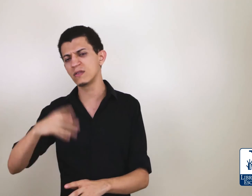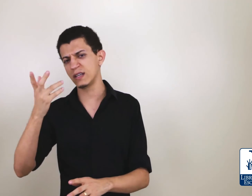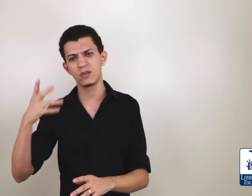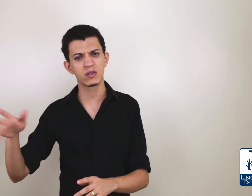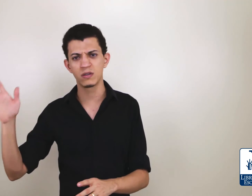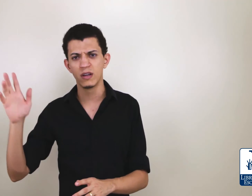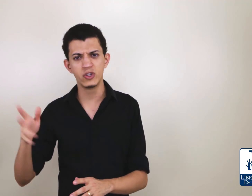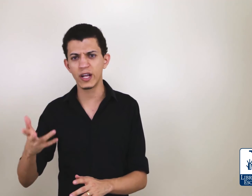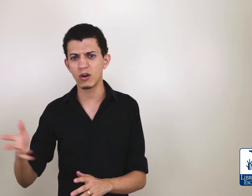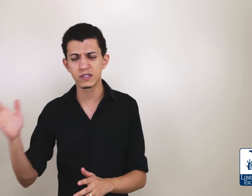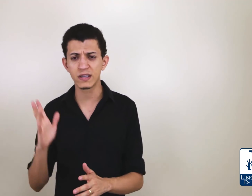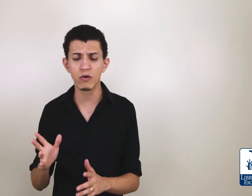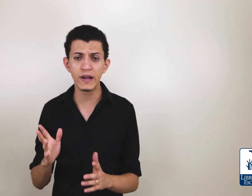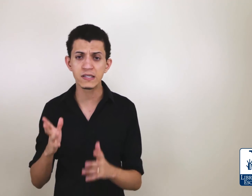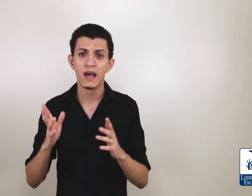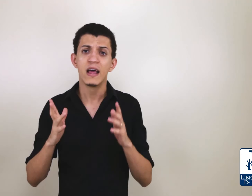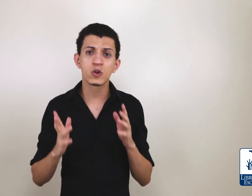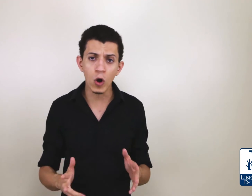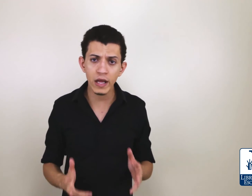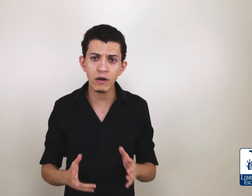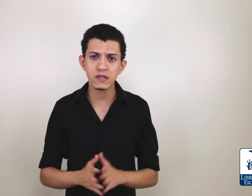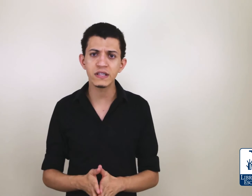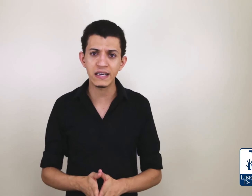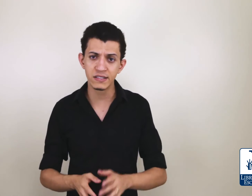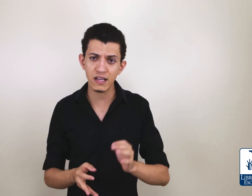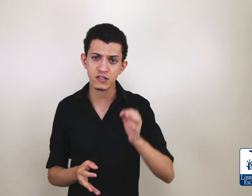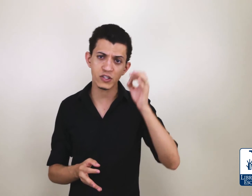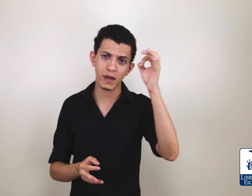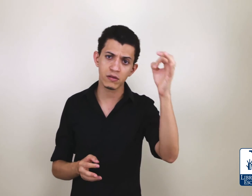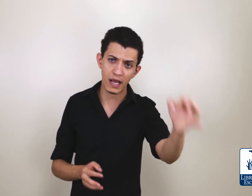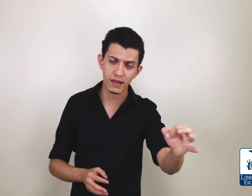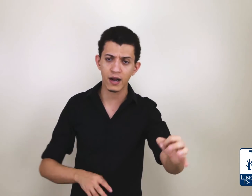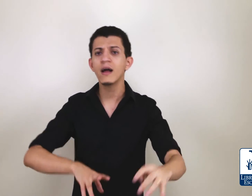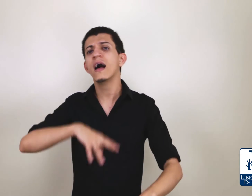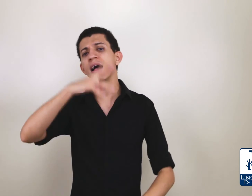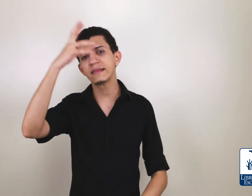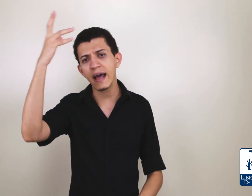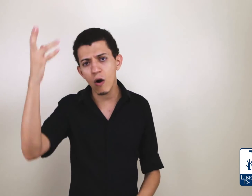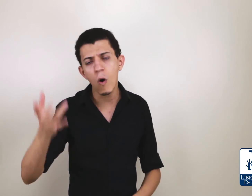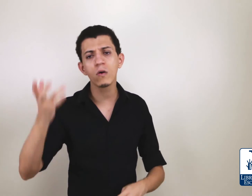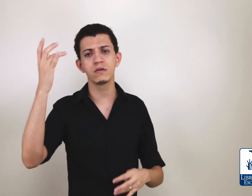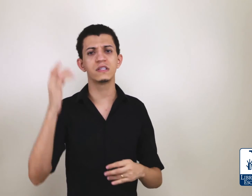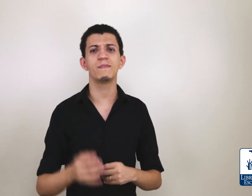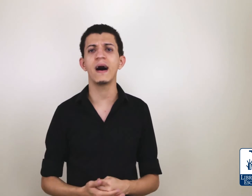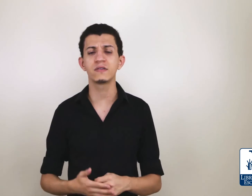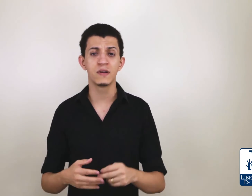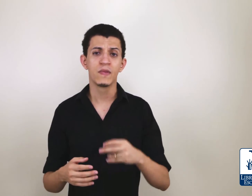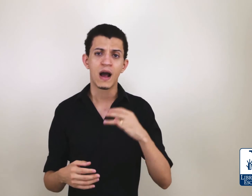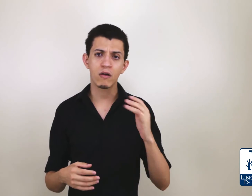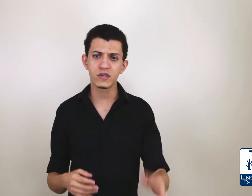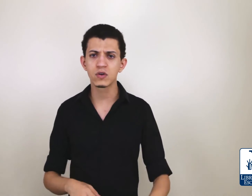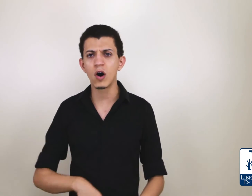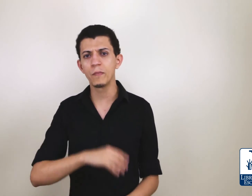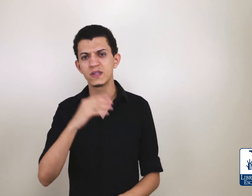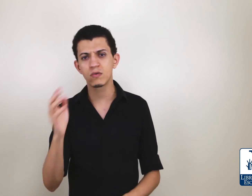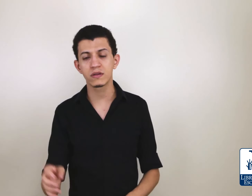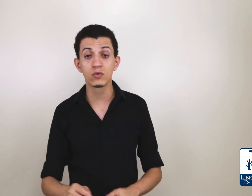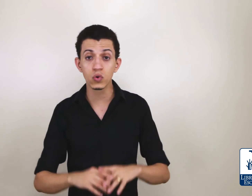não sei se tem direito a outras categorias, tudo em língua de sinais. Desde o atendimento do DETRAN até outros espaços, autoescola, psicólogo, tudo